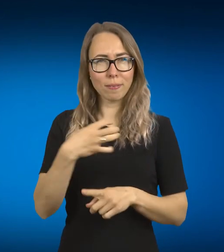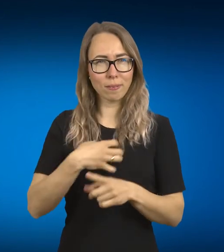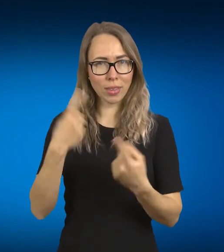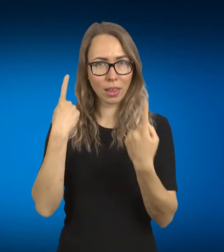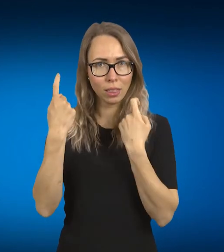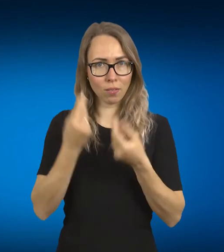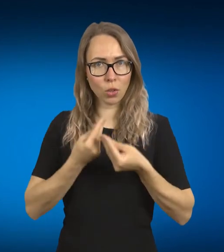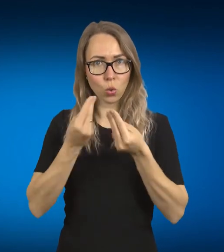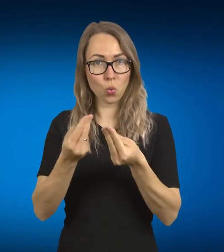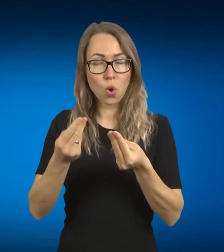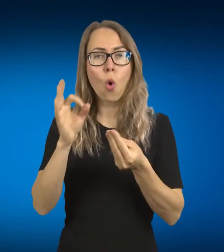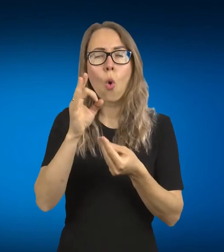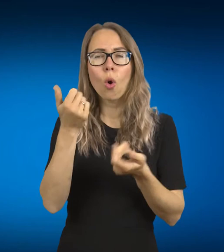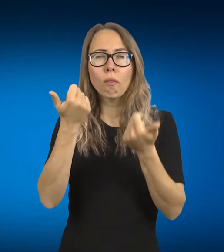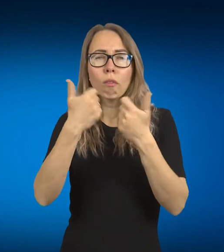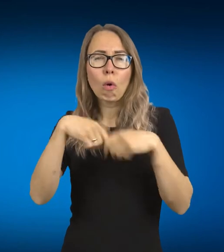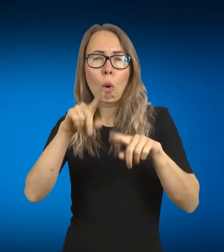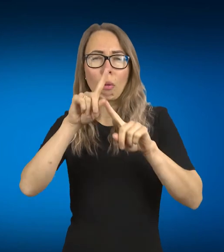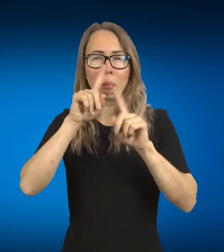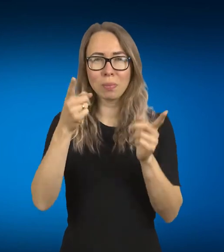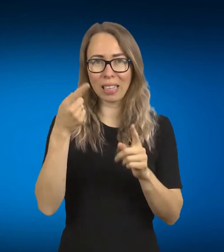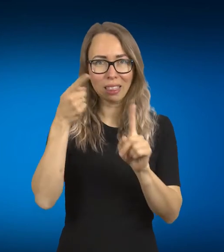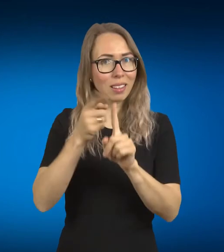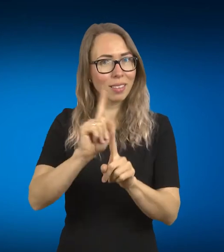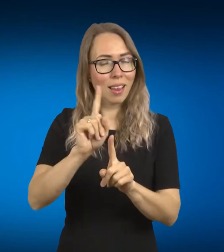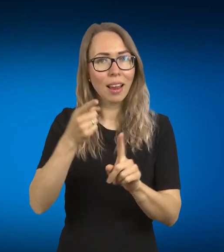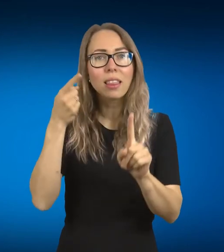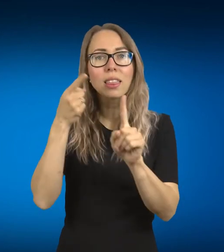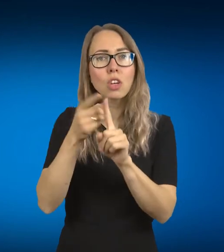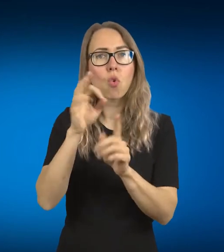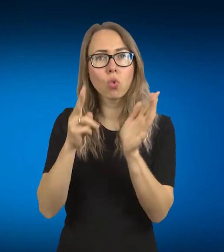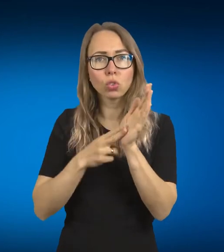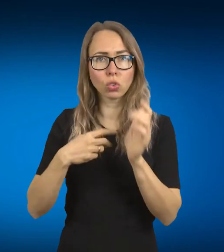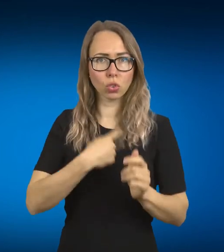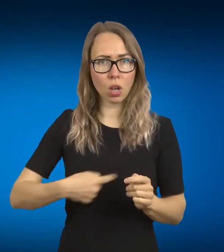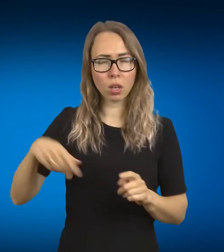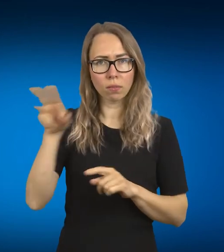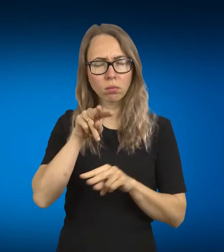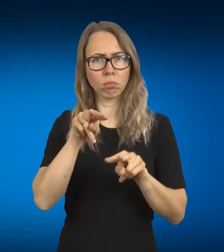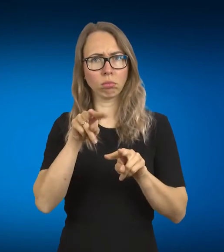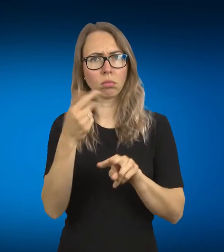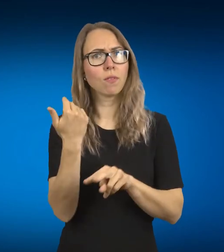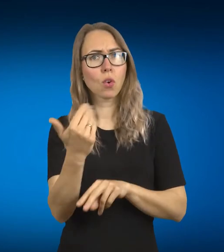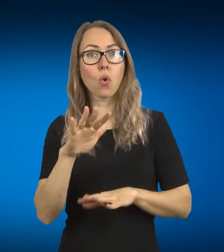netikėti dizaino sprendimui. Taip, aš pradžioje buvau viena ir dėka vat tų renginių